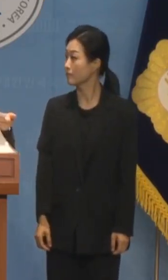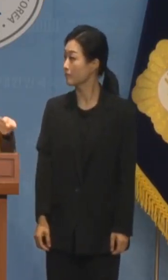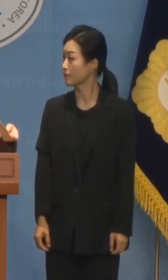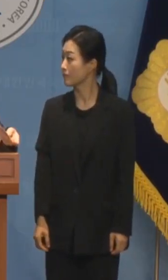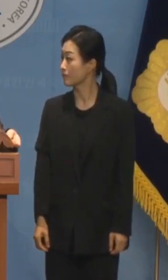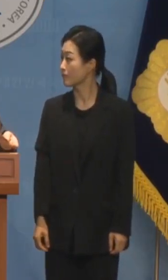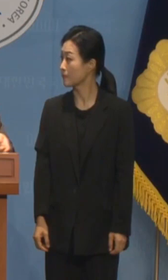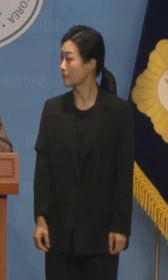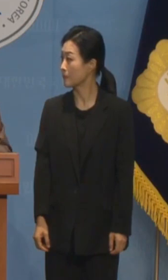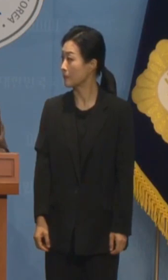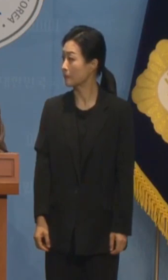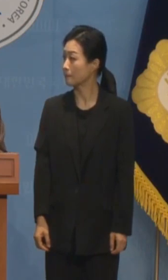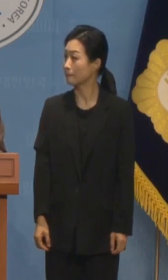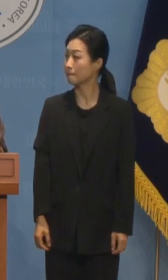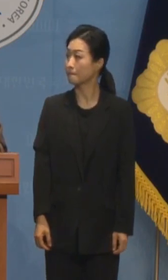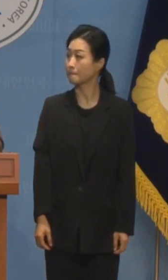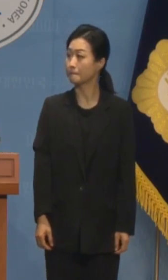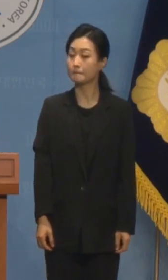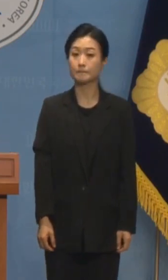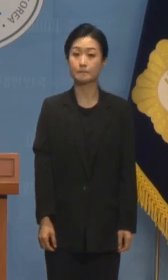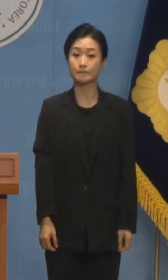첫 번째 거요? 네